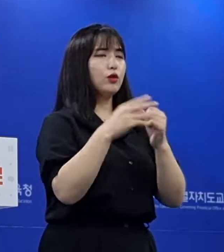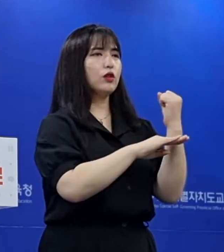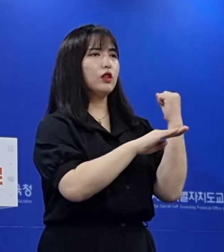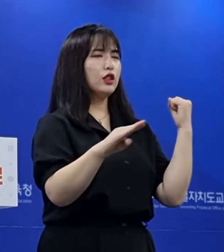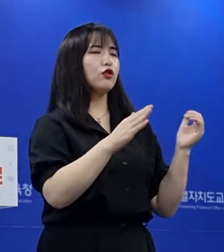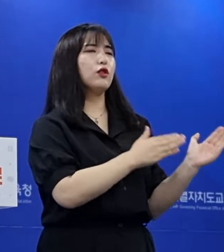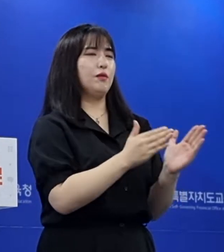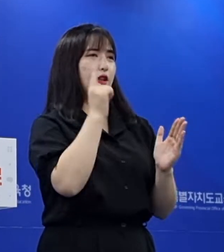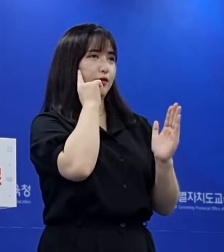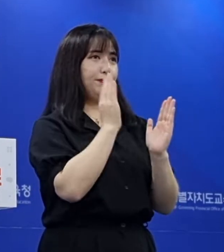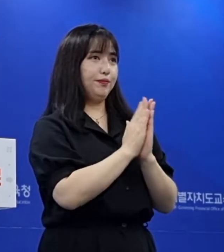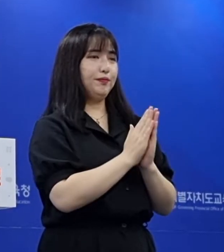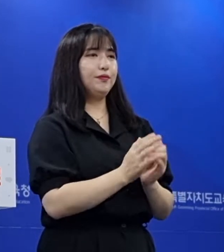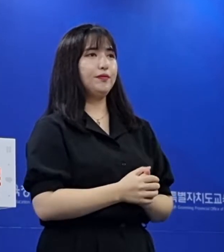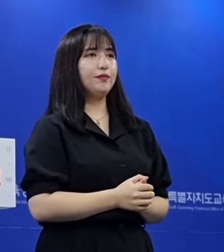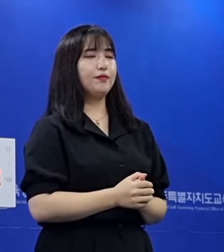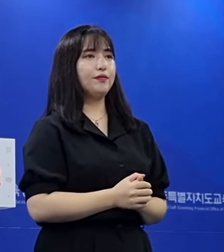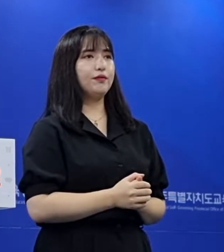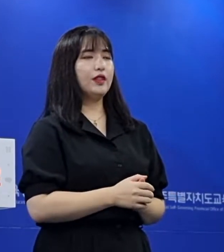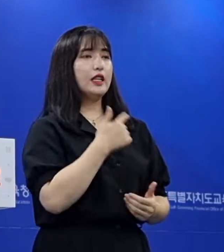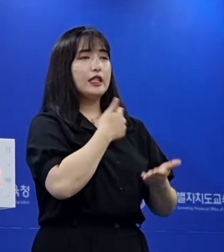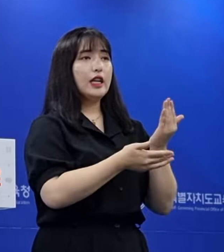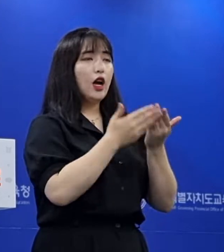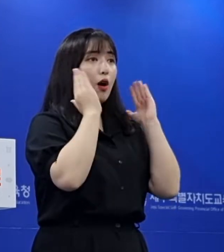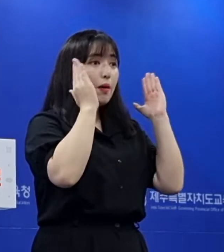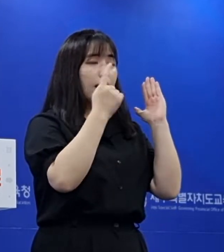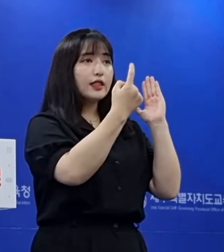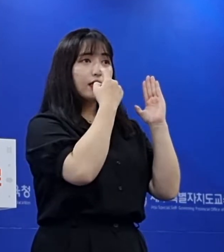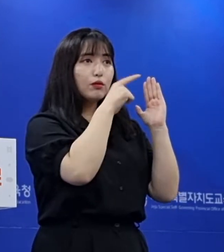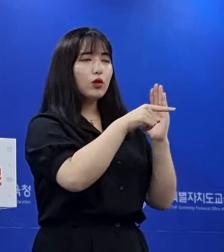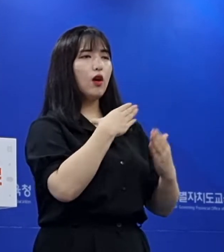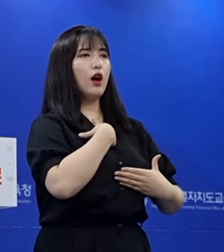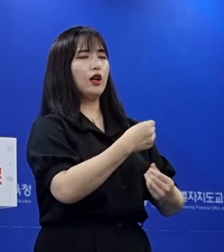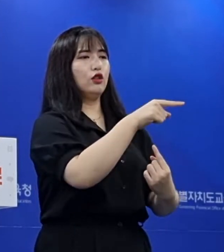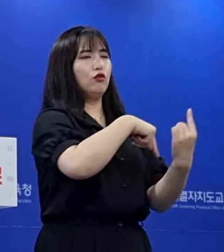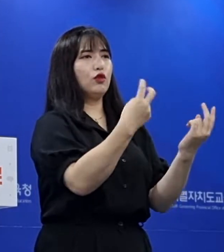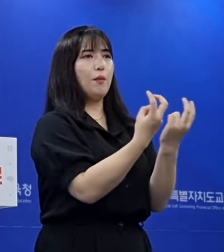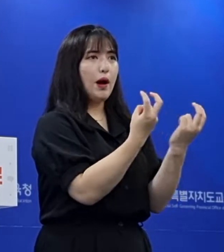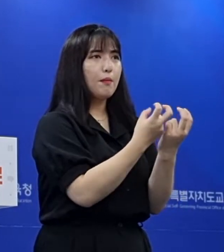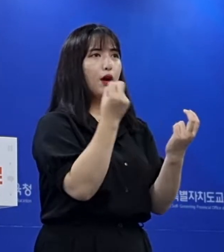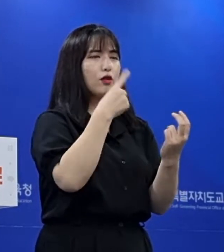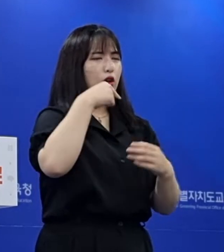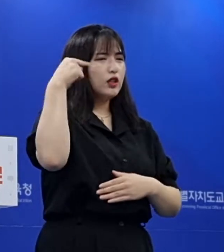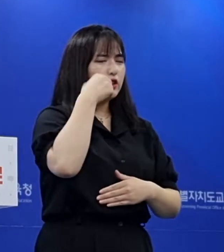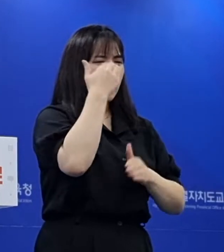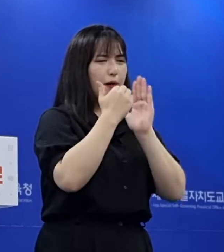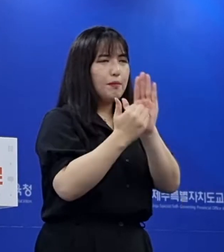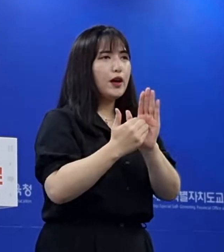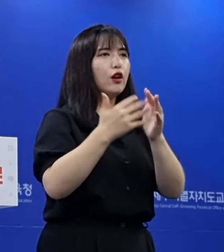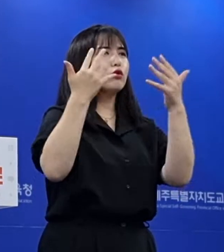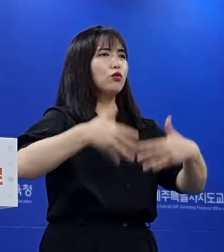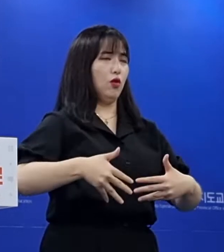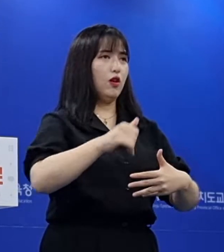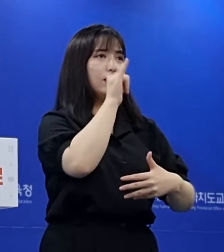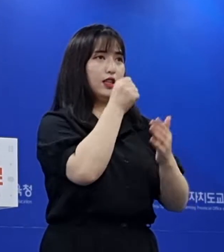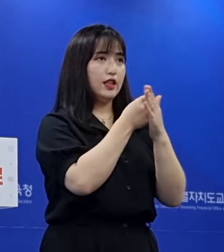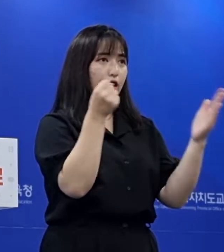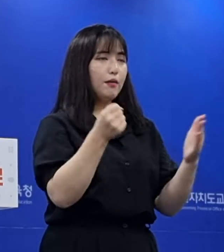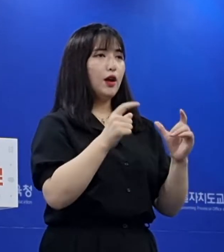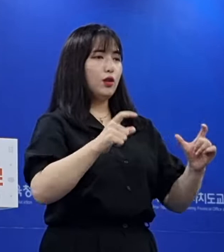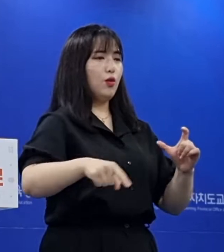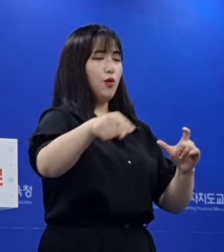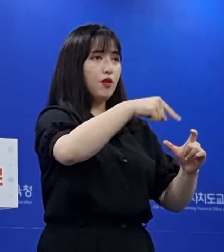마련하겠습니다. 체험학습도 안전 운영 방안 마련과 철저한 방역수칙 준수를 전제로 본회의